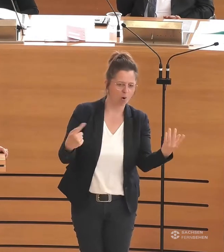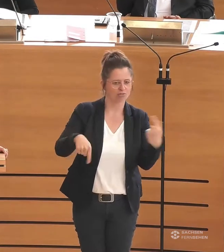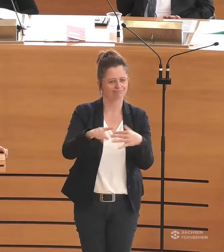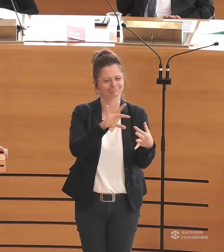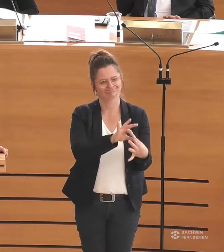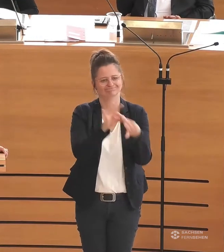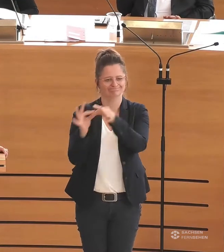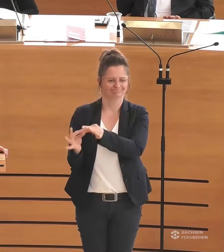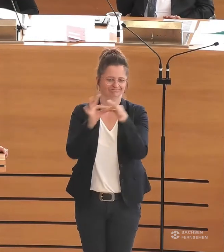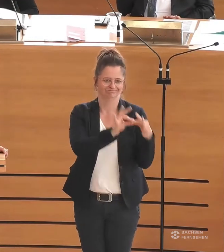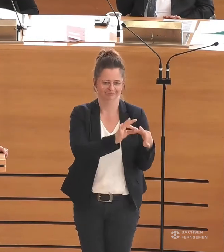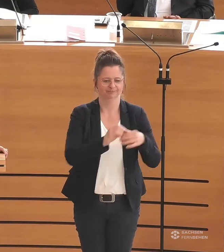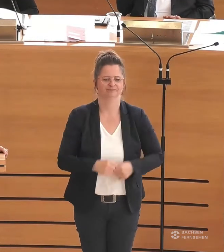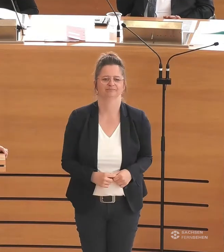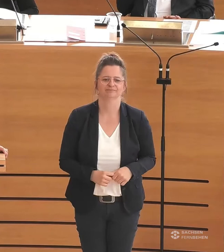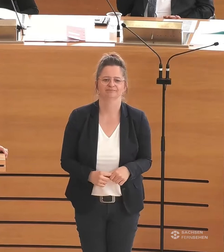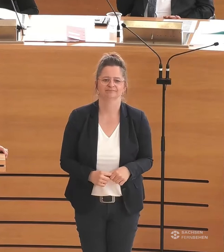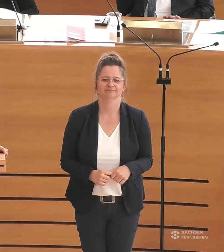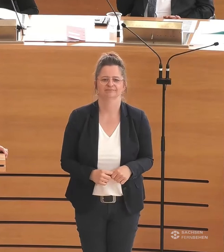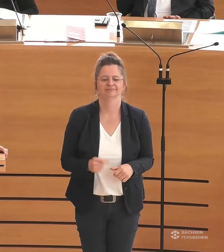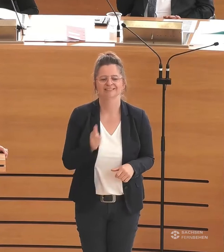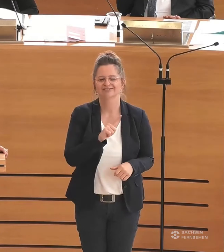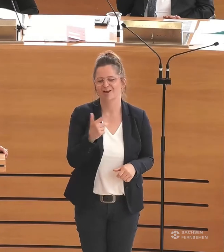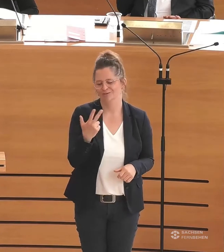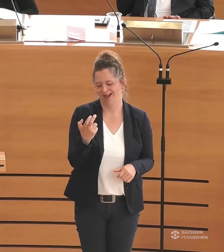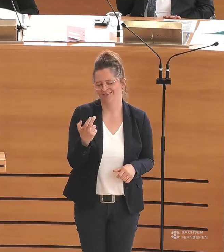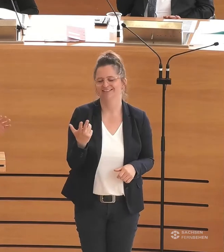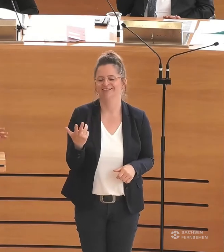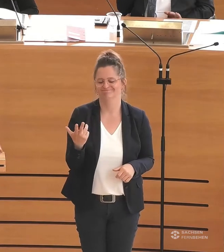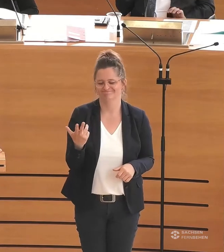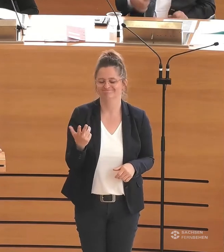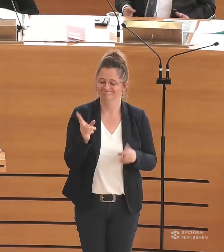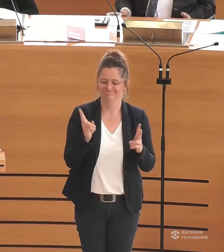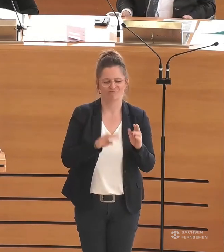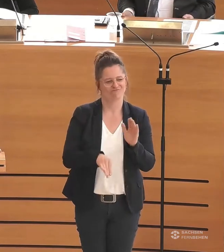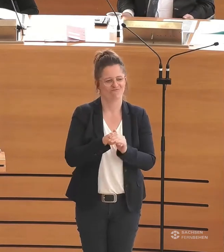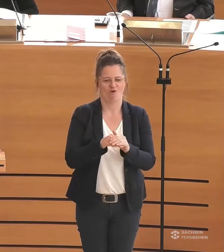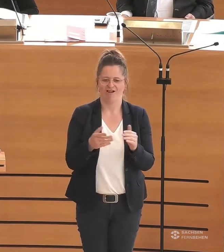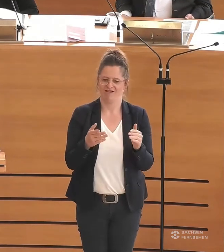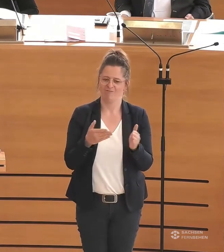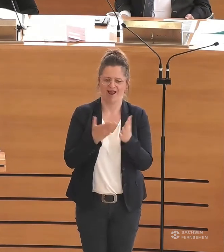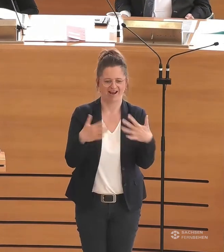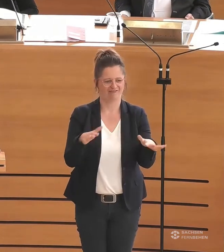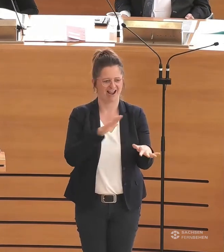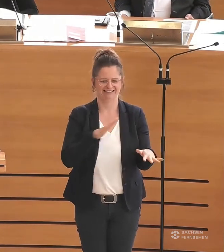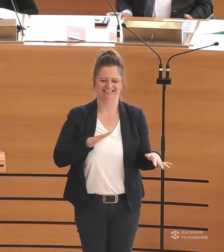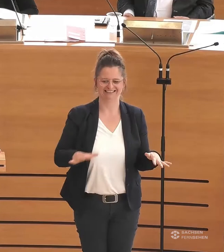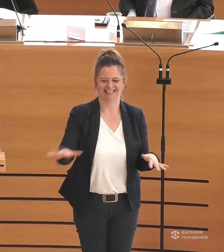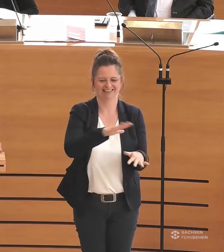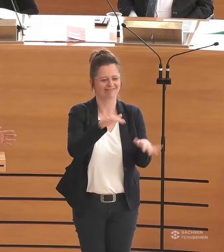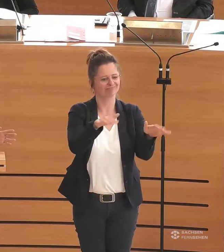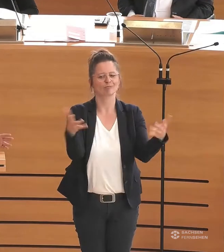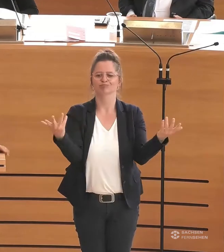ist richtig. Sicherlich ist das Vorhaben zu sagen, 2030 sind wir komplett barrierefrei in Sachsen. Ja,